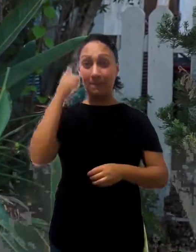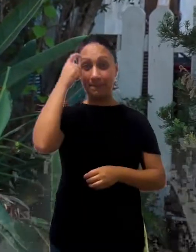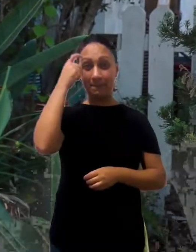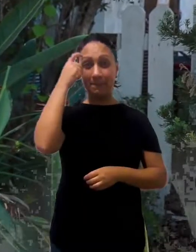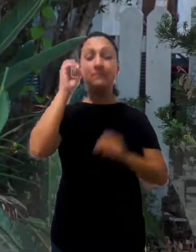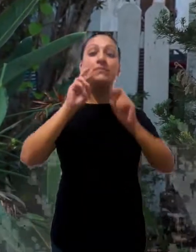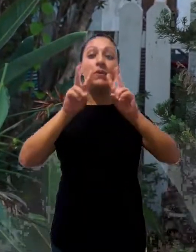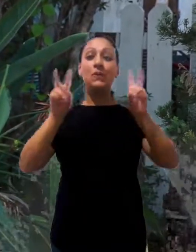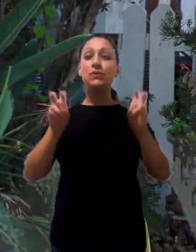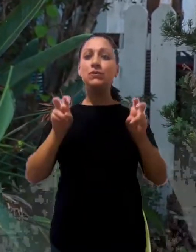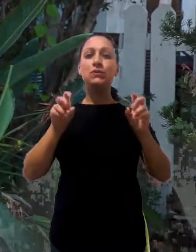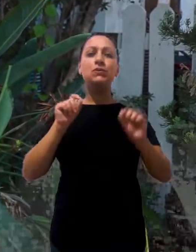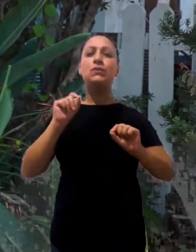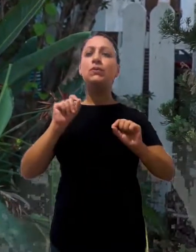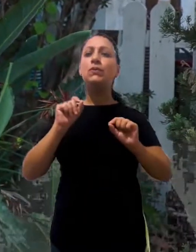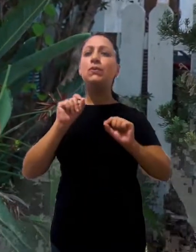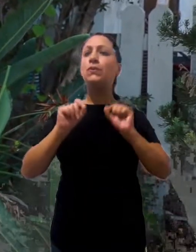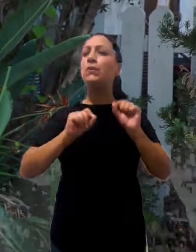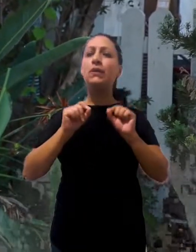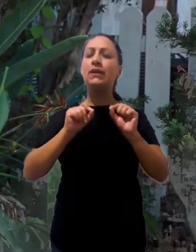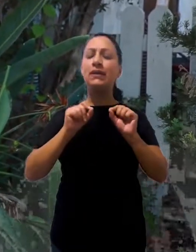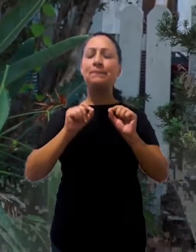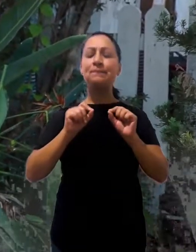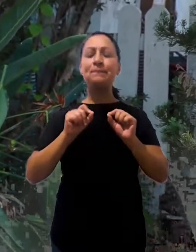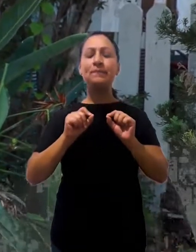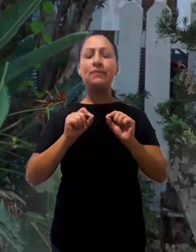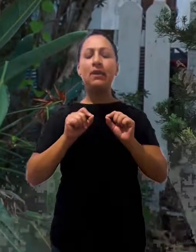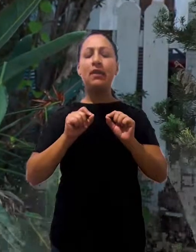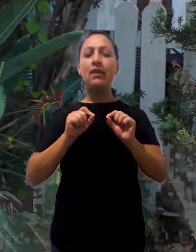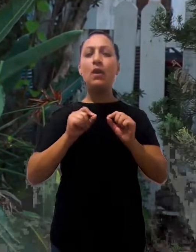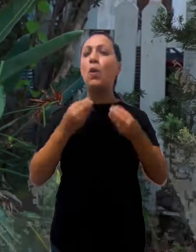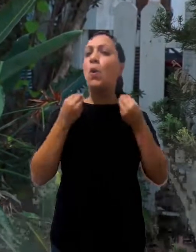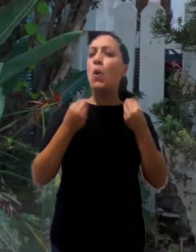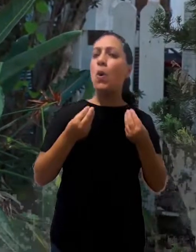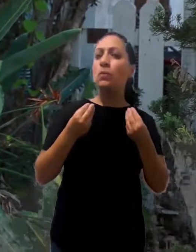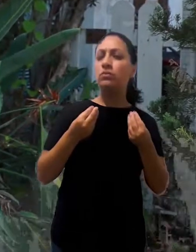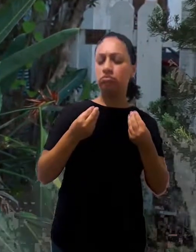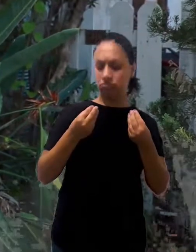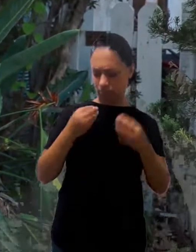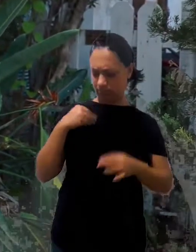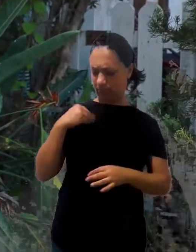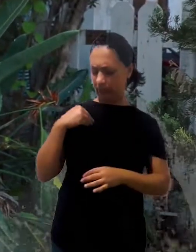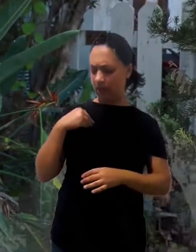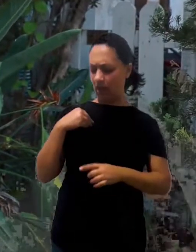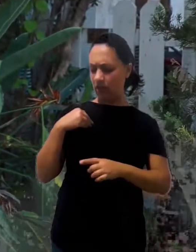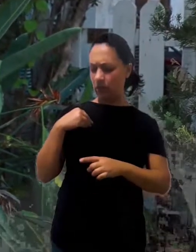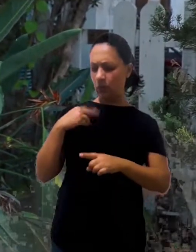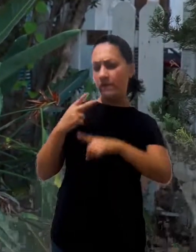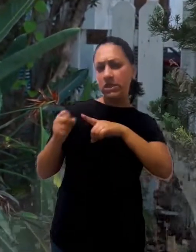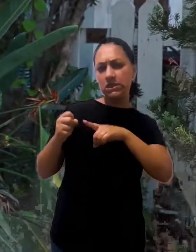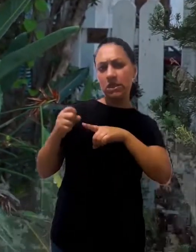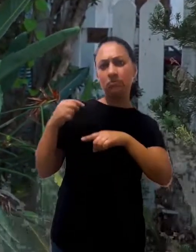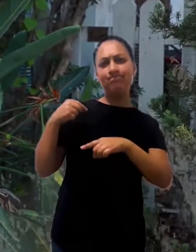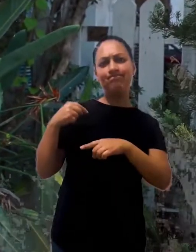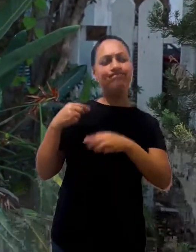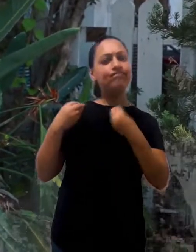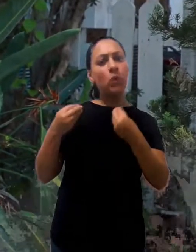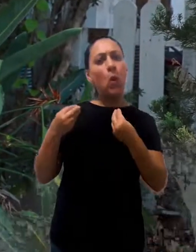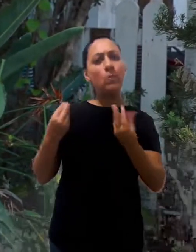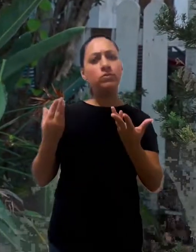meditar nesta manhã sobre um tema que é o seguinte, como vencer o pecado? E a palavra do